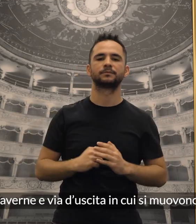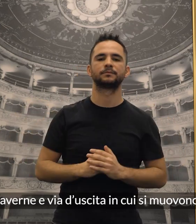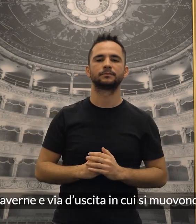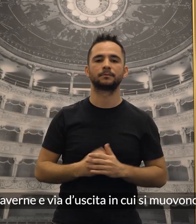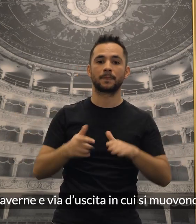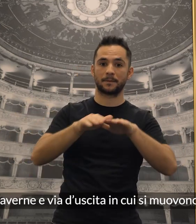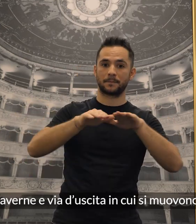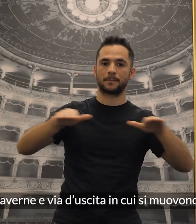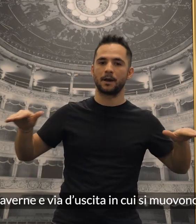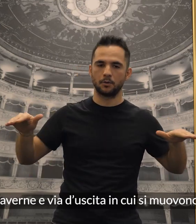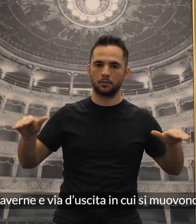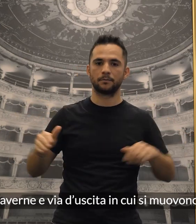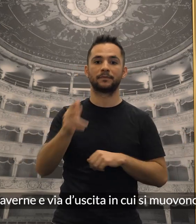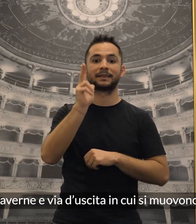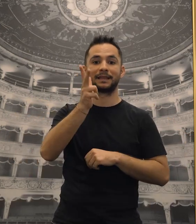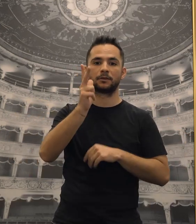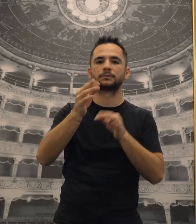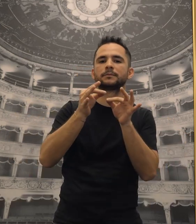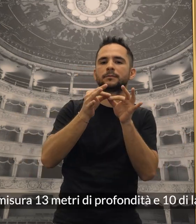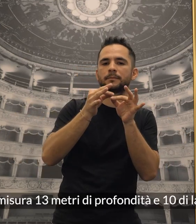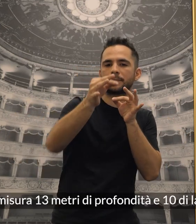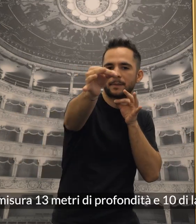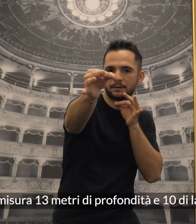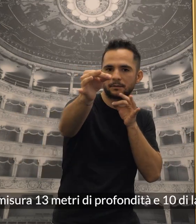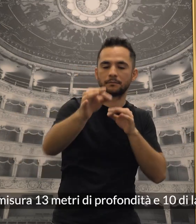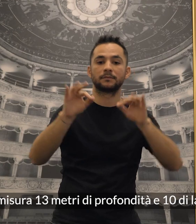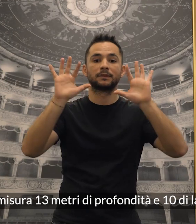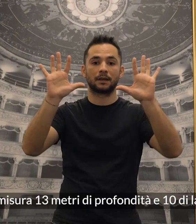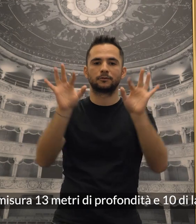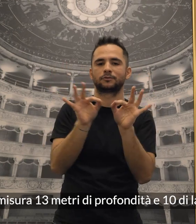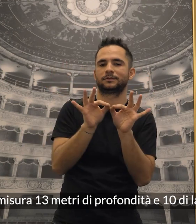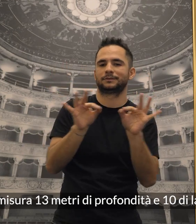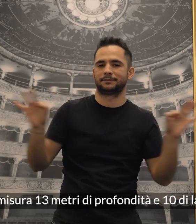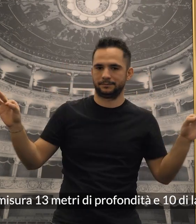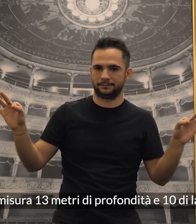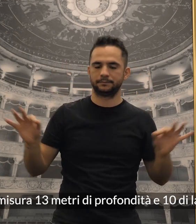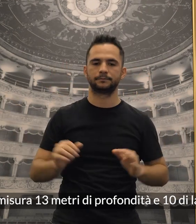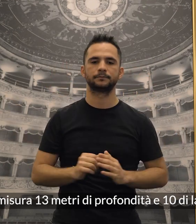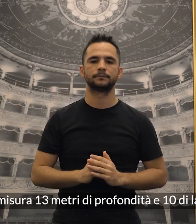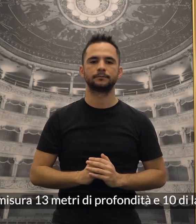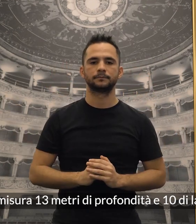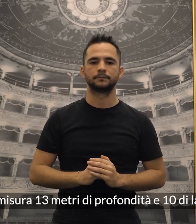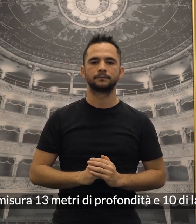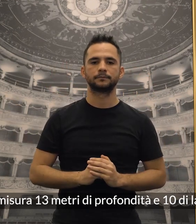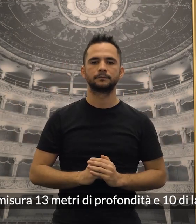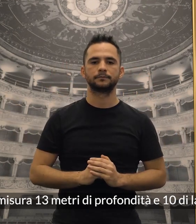in cui si muovono i personaggi. Il palco misura 13 metri di profondità e 10 di larghezza.